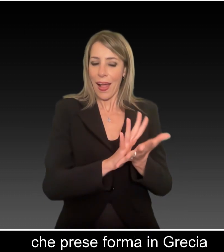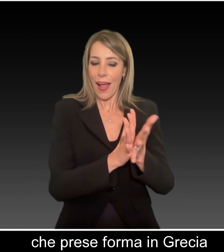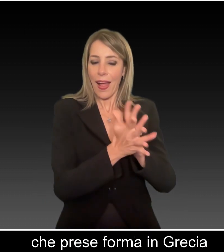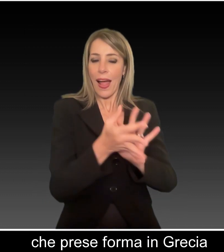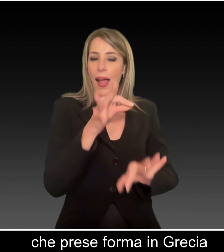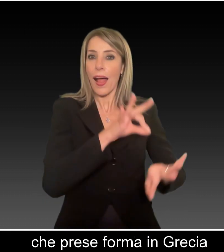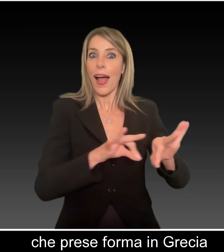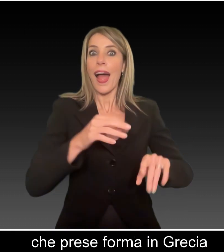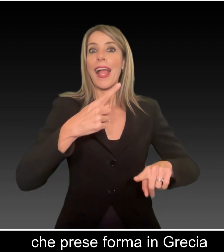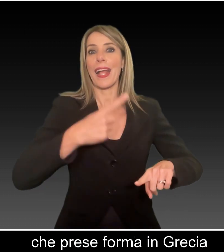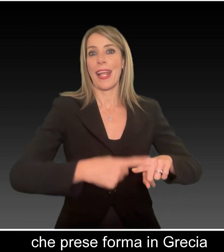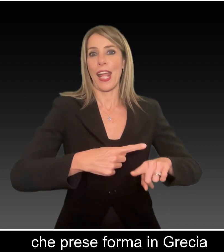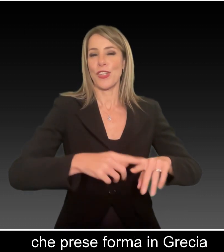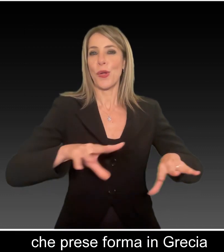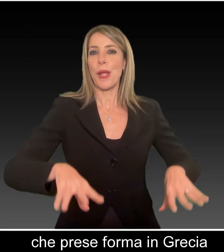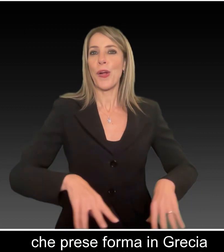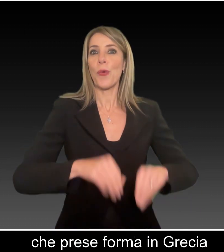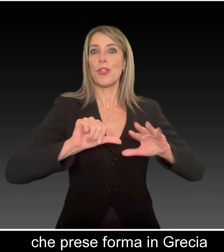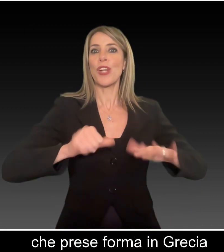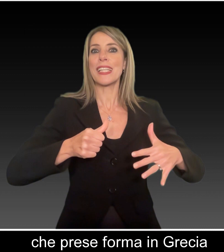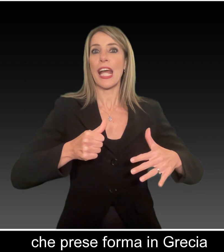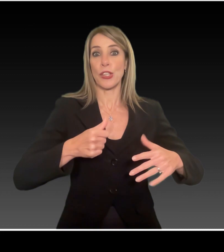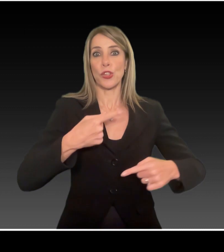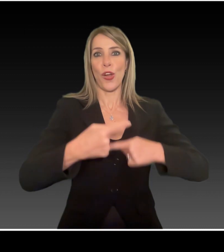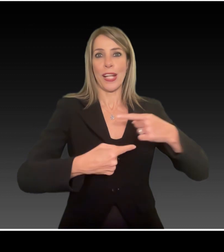Grecia a partire dal VI secolo a.C.